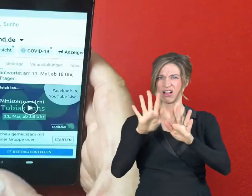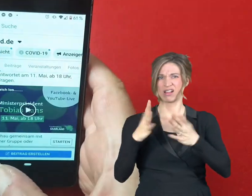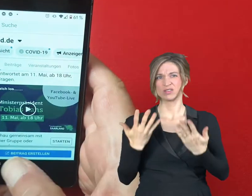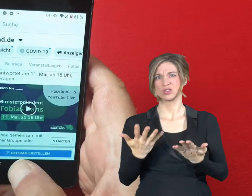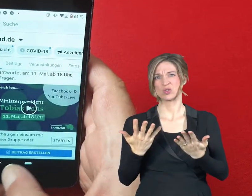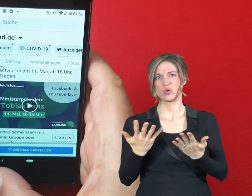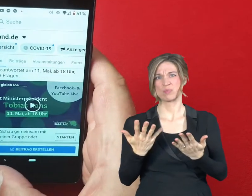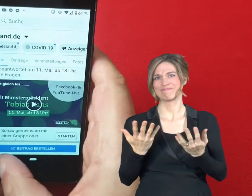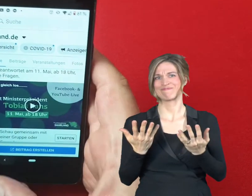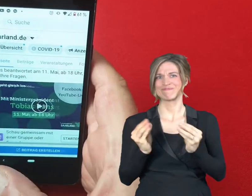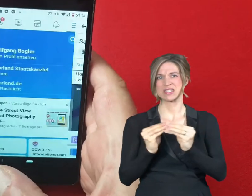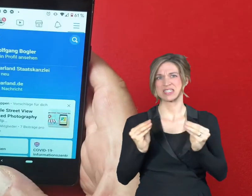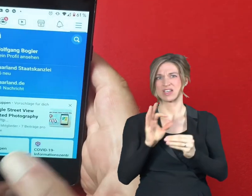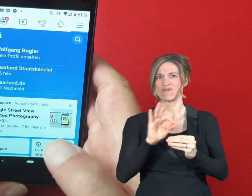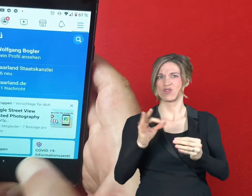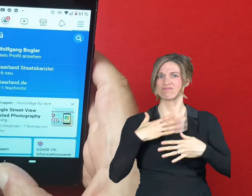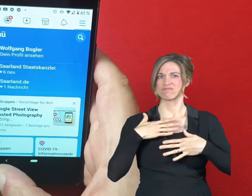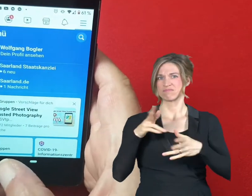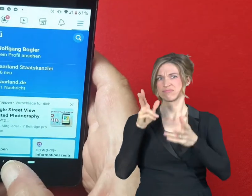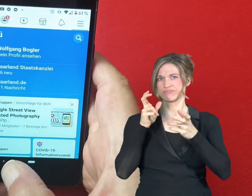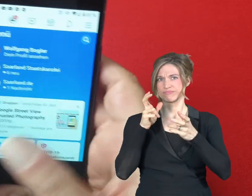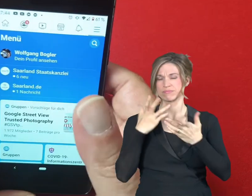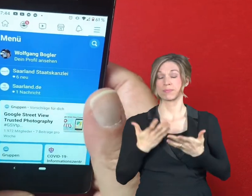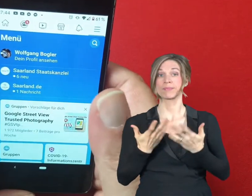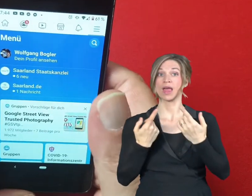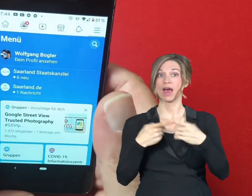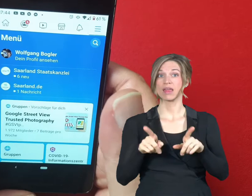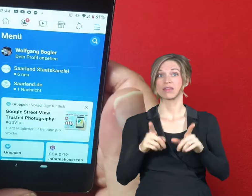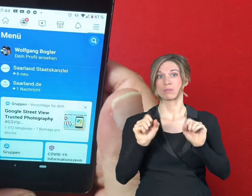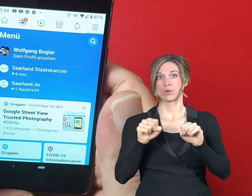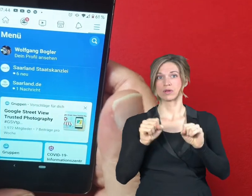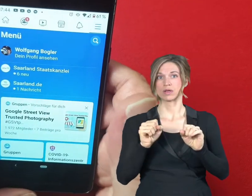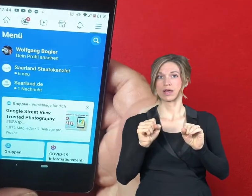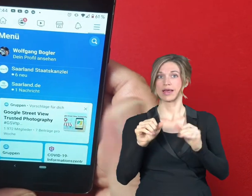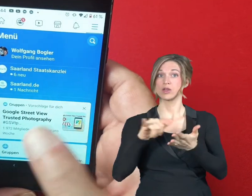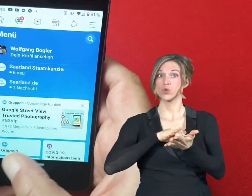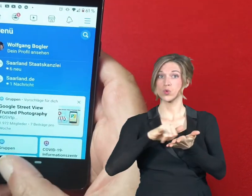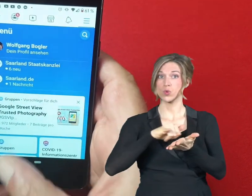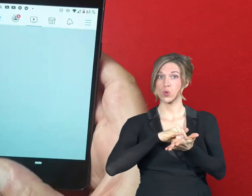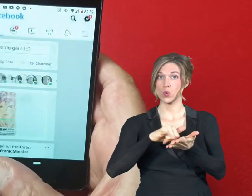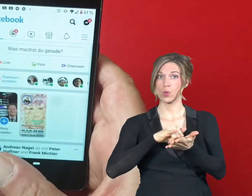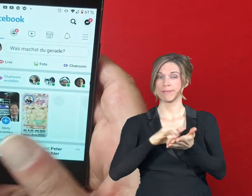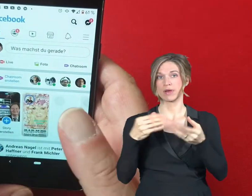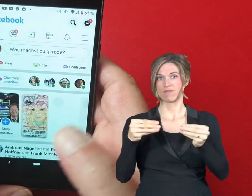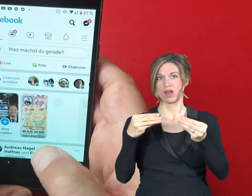anders nun ist es denn bei YouTube. Und das schauen wir uns jetzt gleich